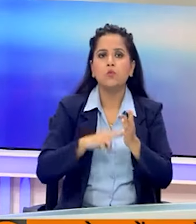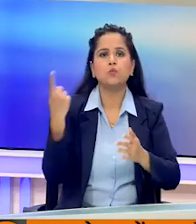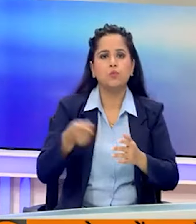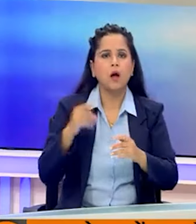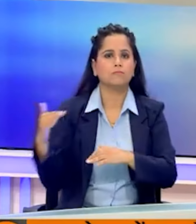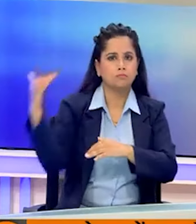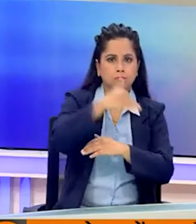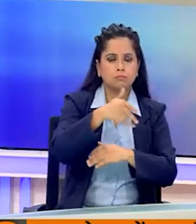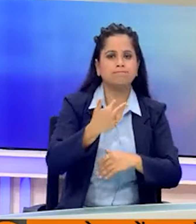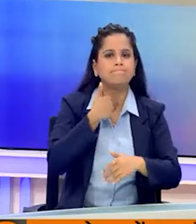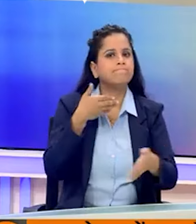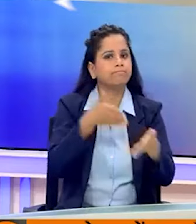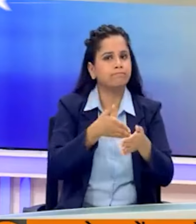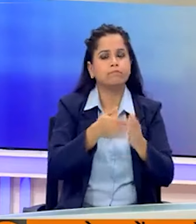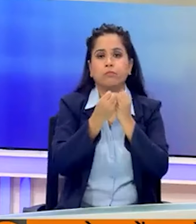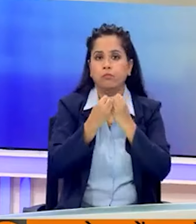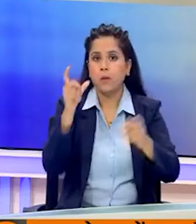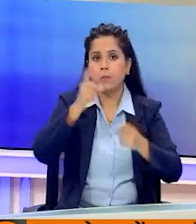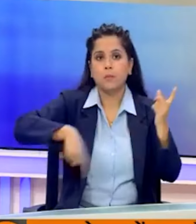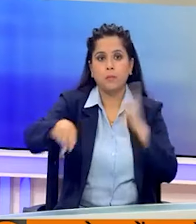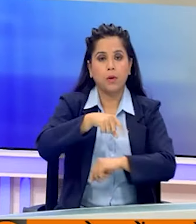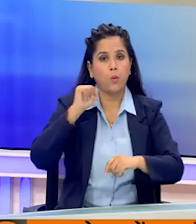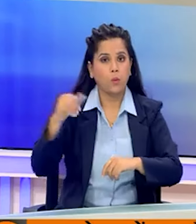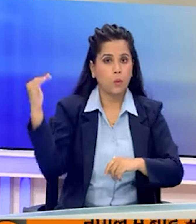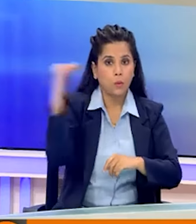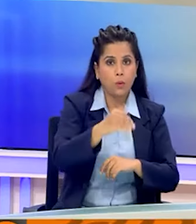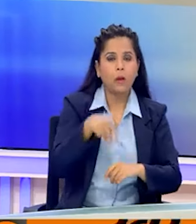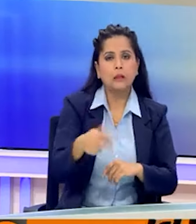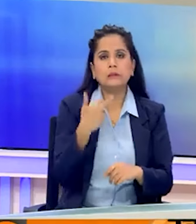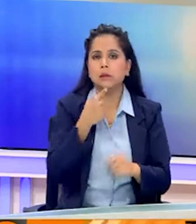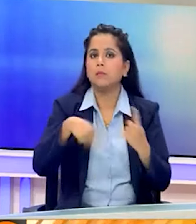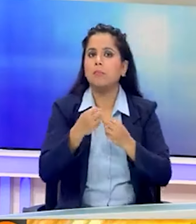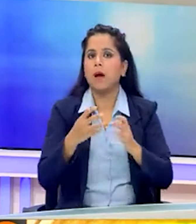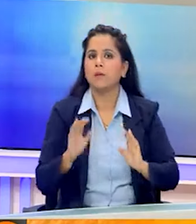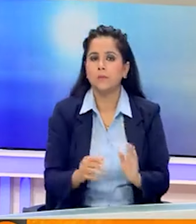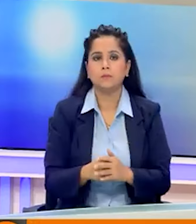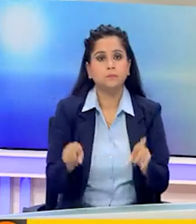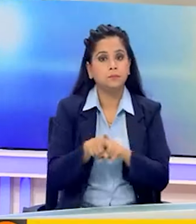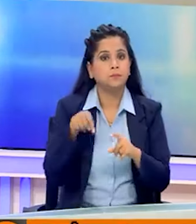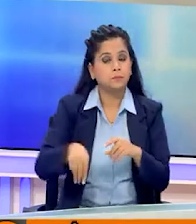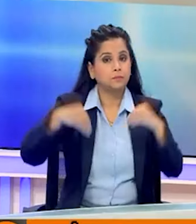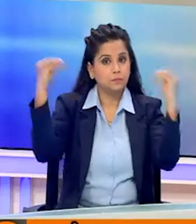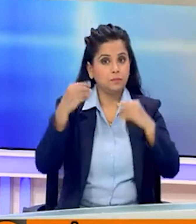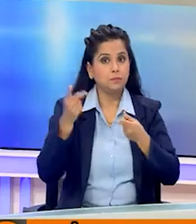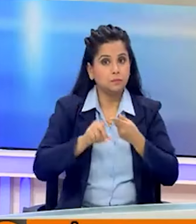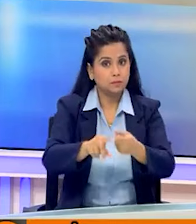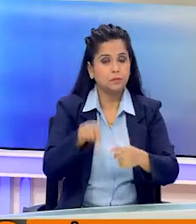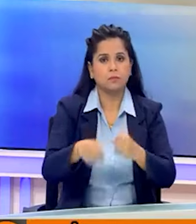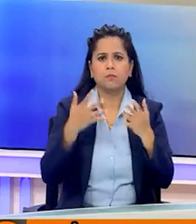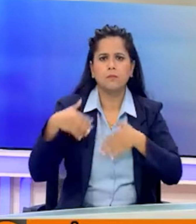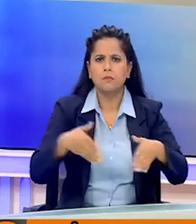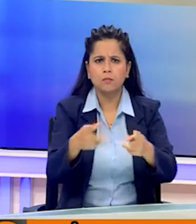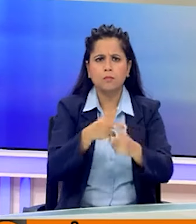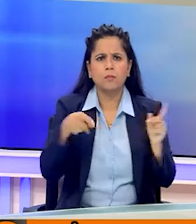राजमार्ग बाधित है और सैकडों लोग विभने राजमार्गों पर फसे हुए हैं। वहीं लगातार बारिश के कारण कुछ नदियों का